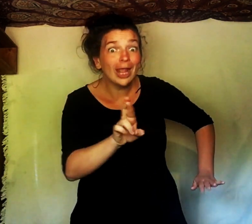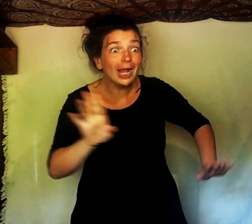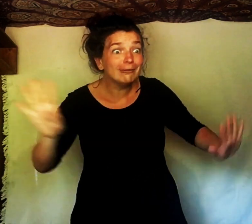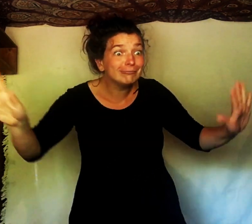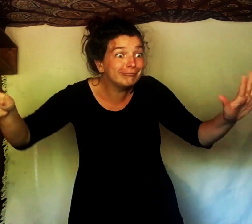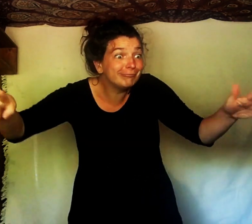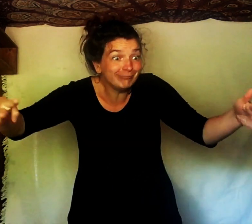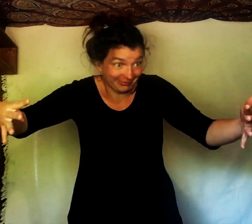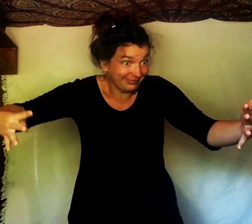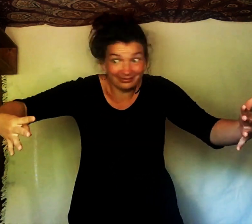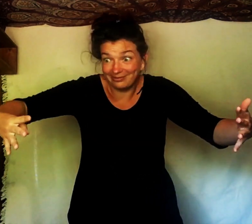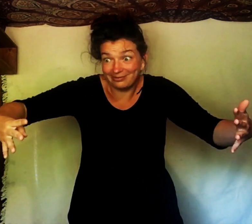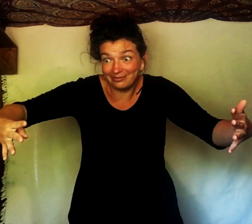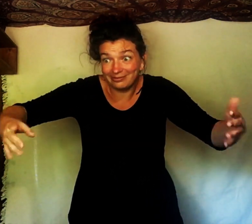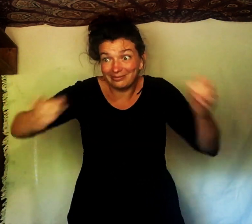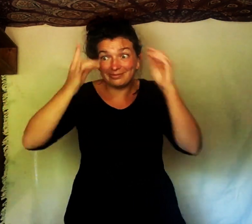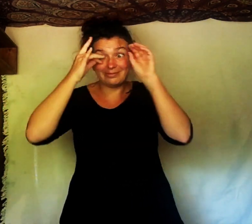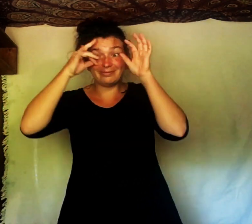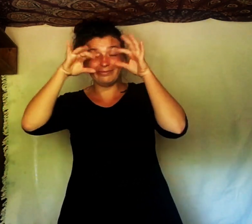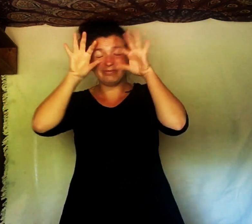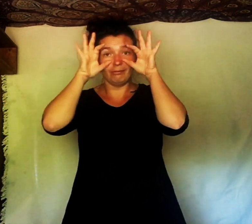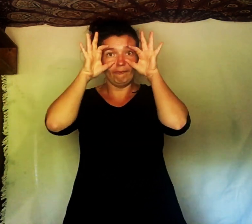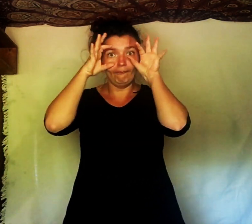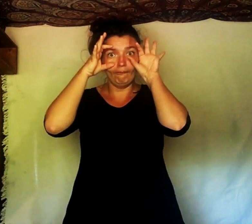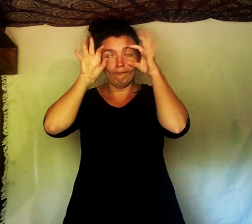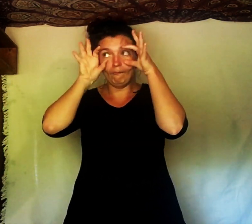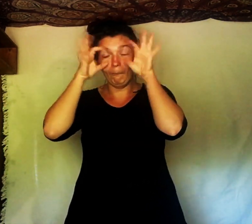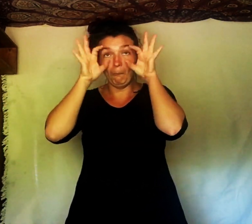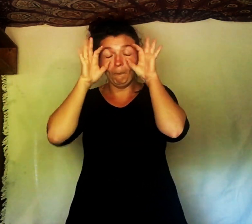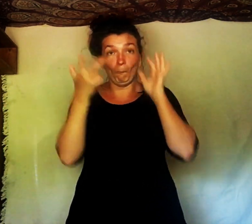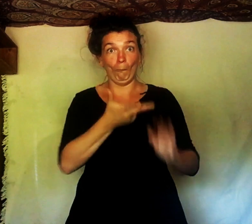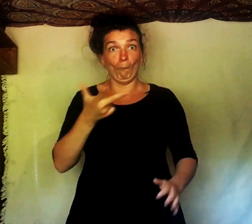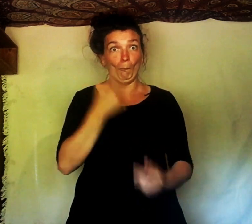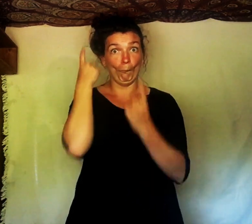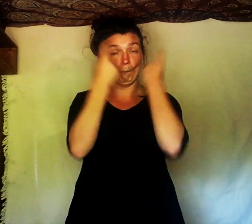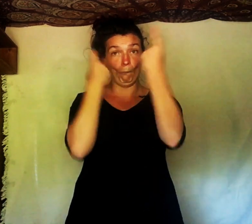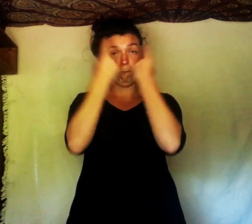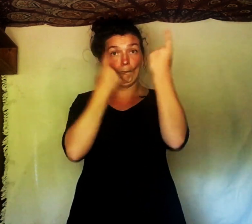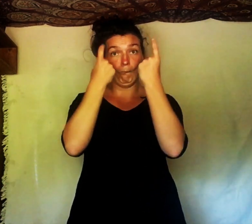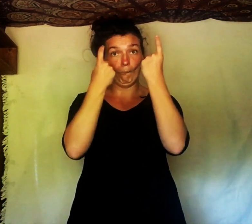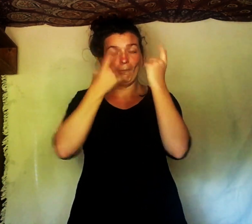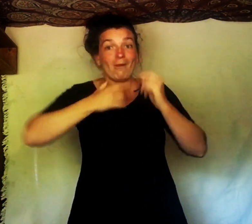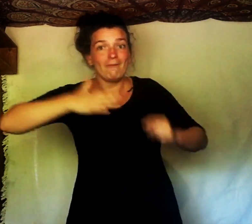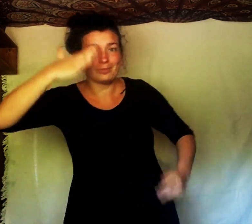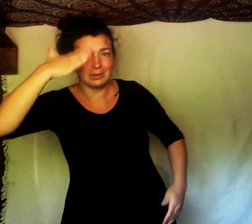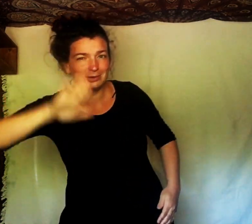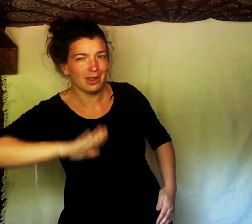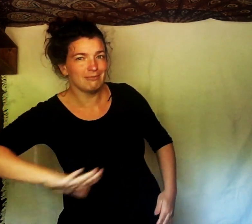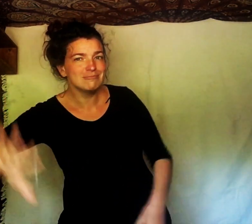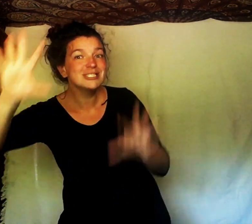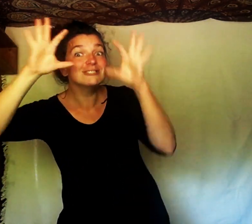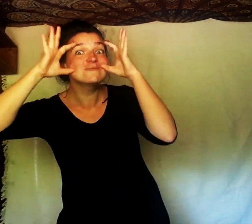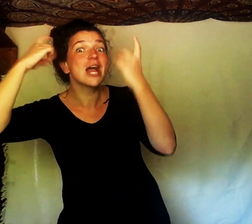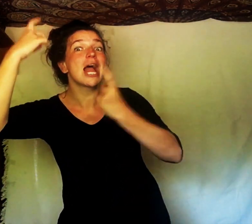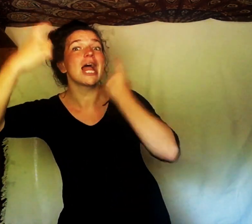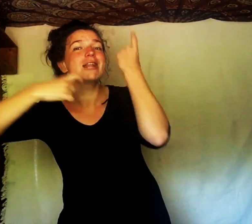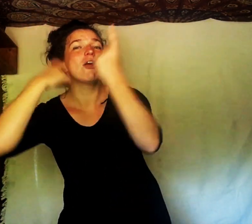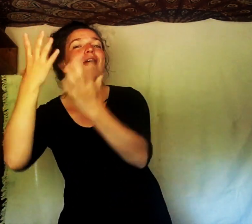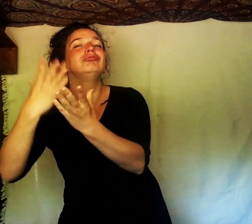? » Les bébés chouettes réfléchirent. Toutes les chouettes réfléchissent beaucoup.